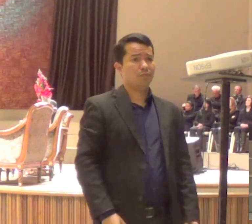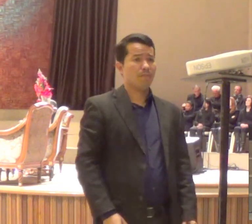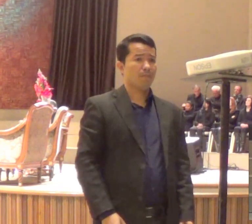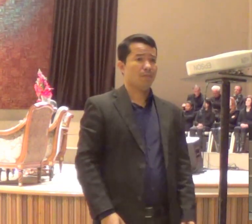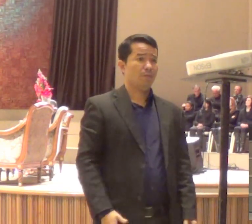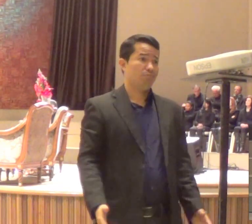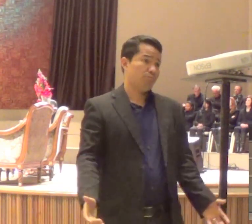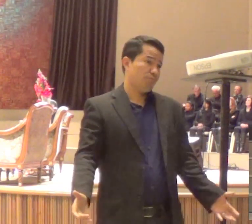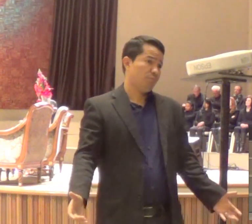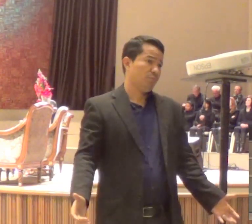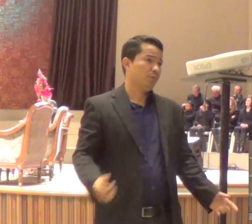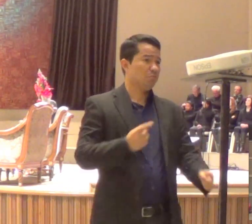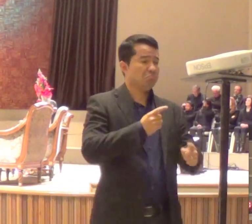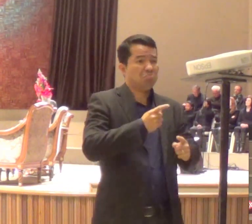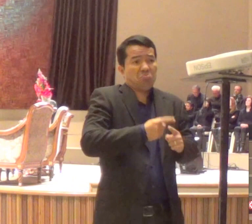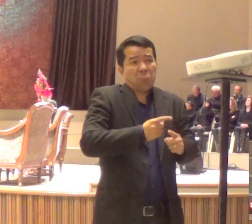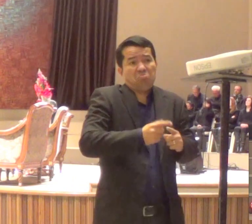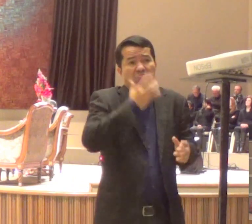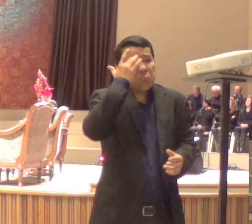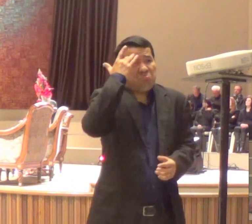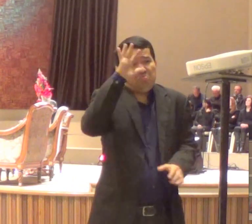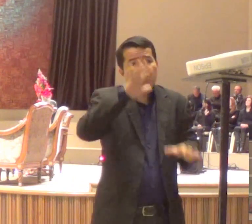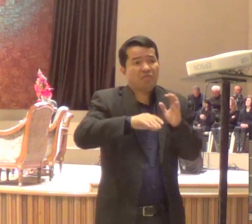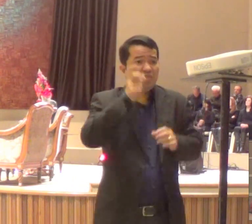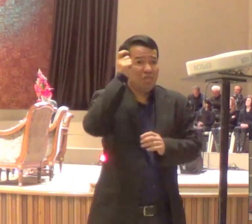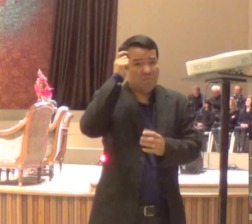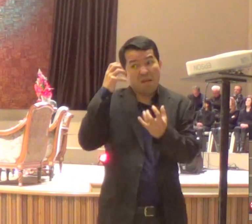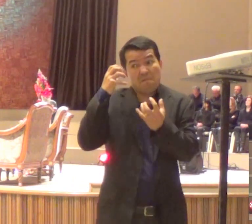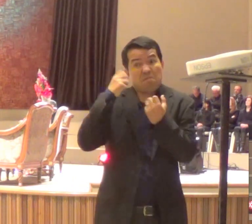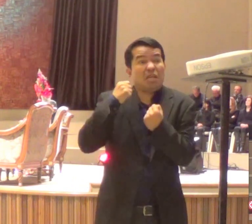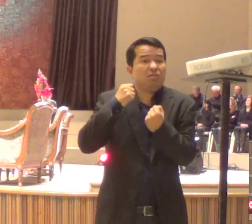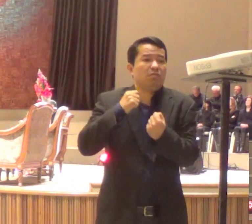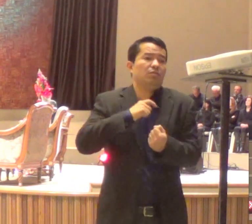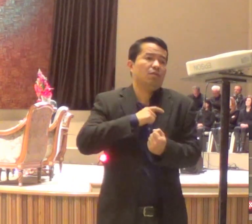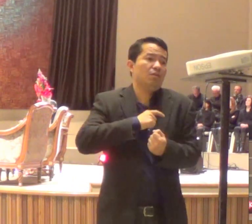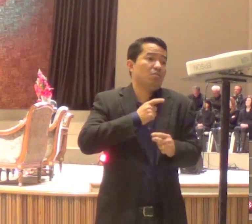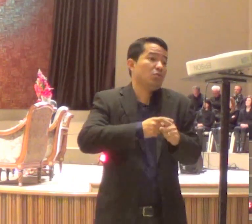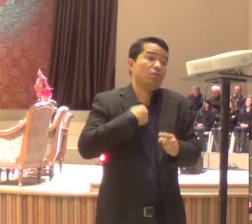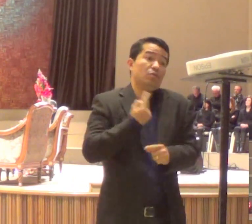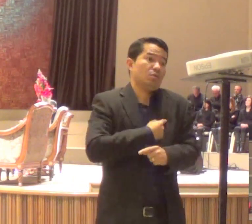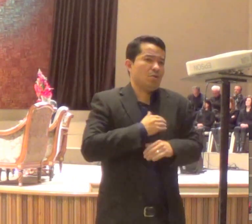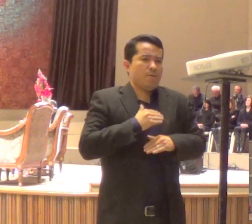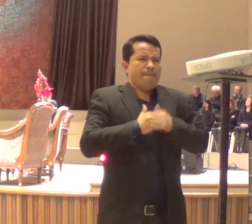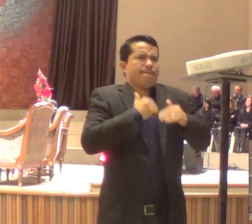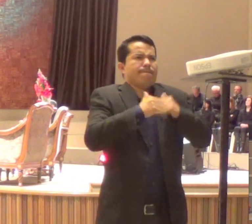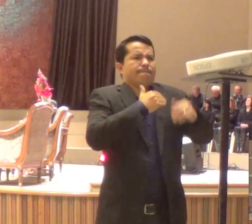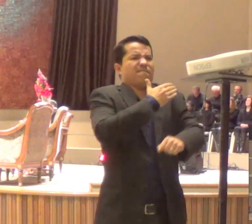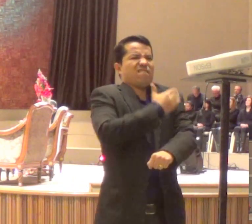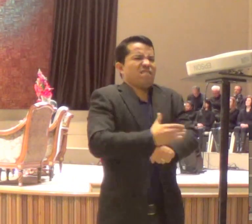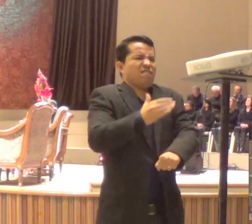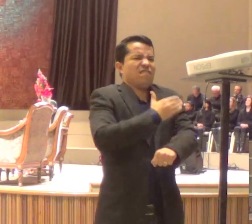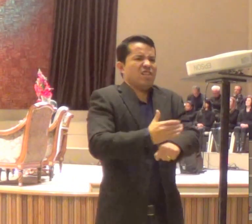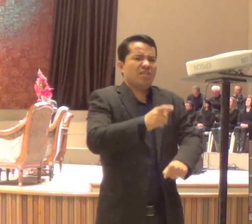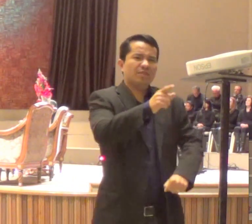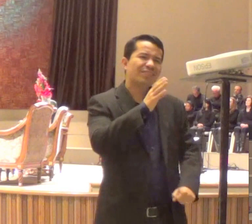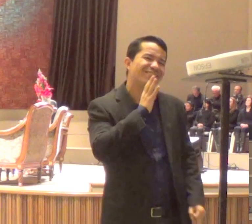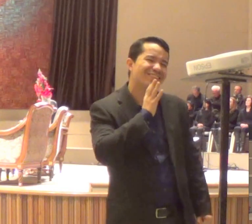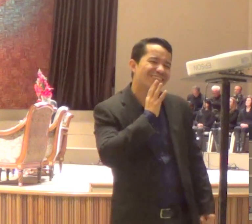possa crescer, assim como, alguém que, está treinando num esporte, e ele precisa